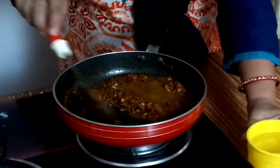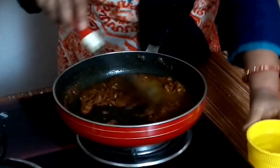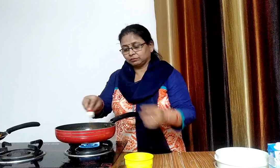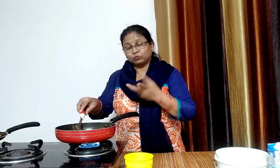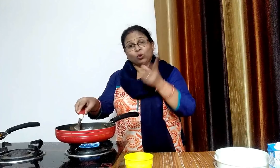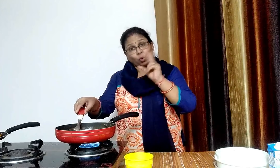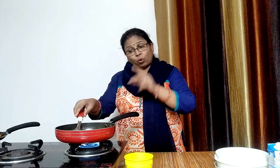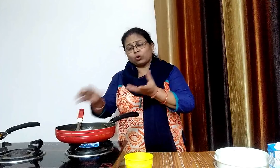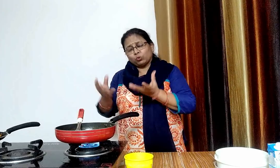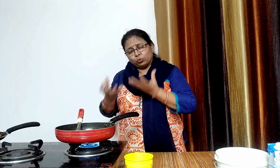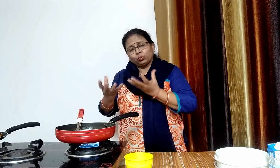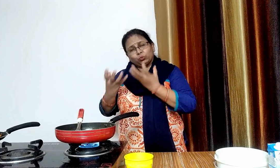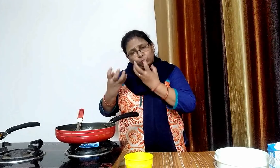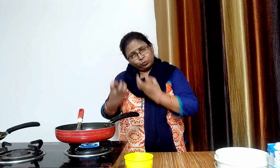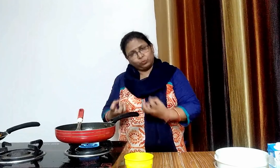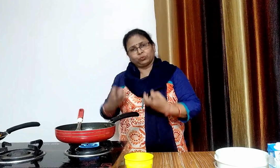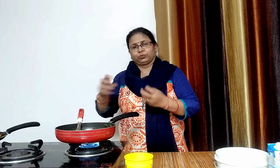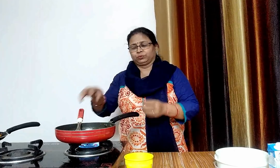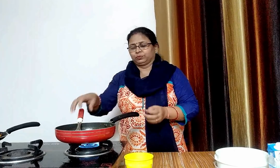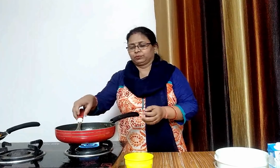और फिर से अच्छे से पकने देंगे